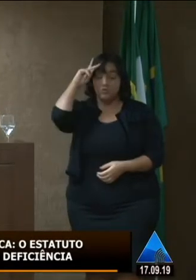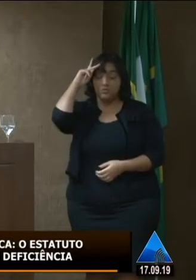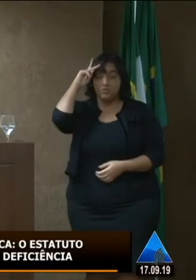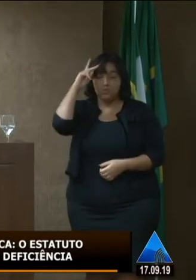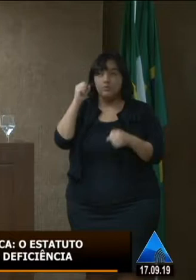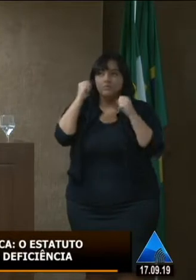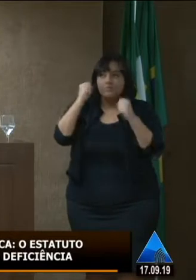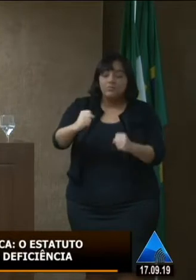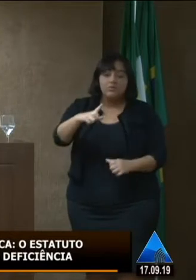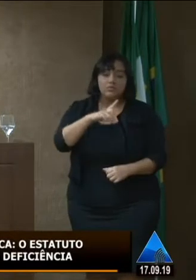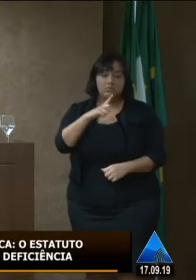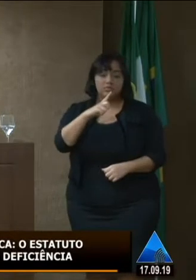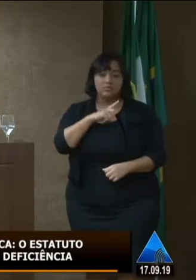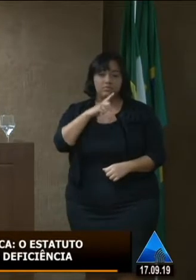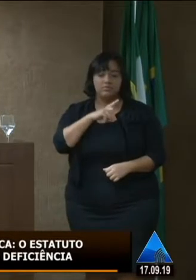a ter